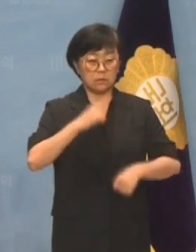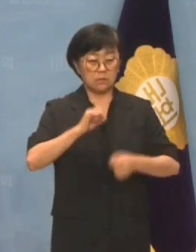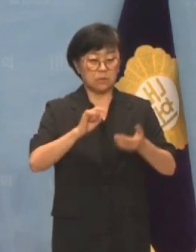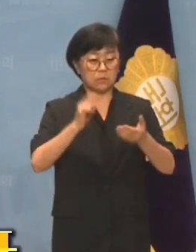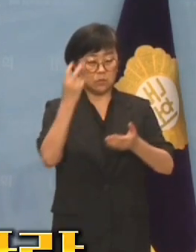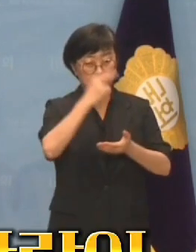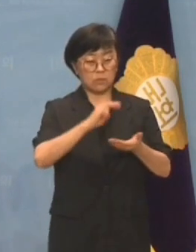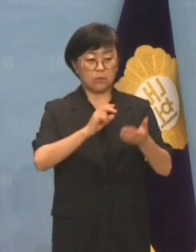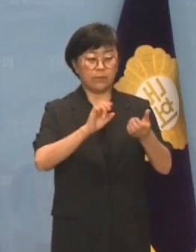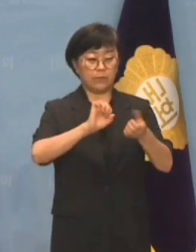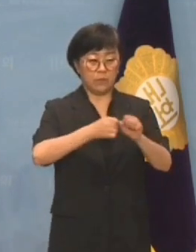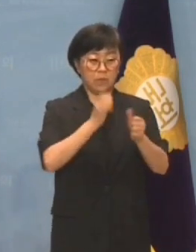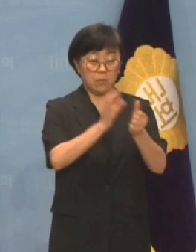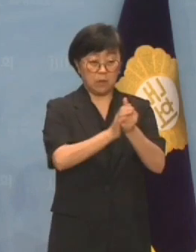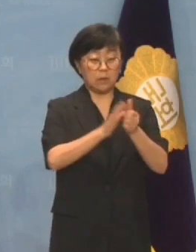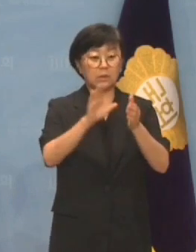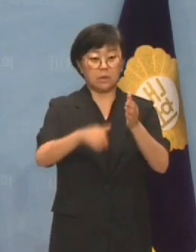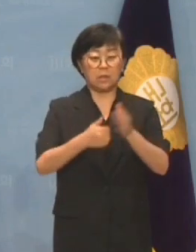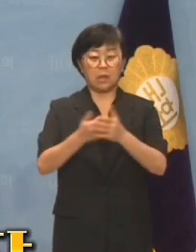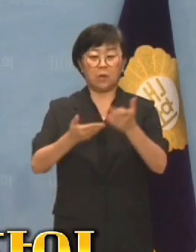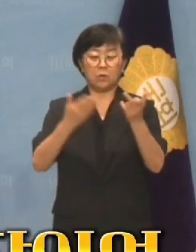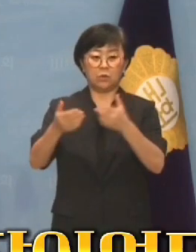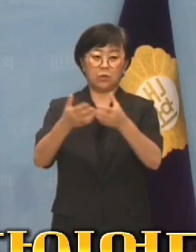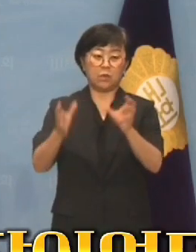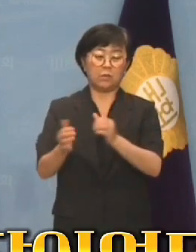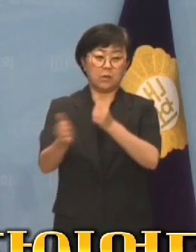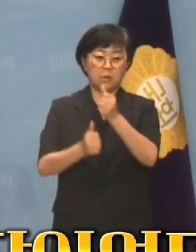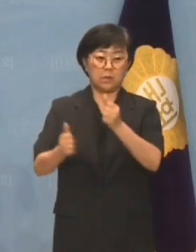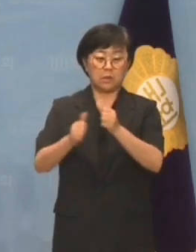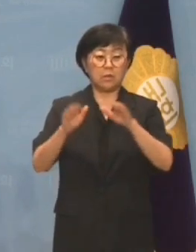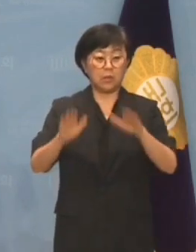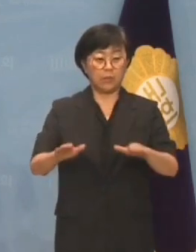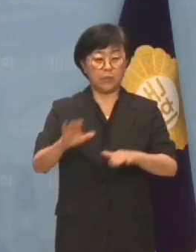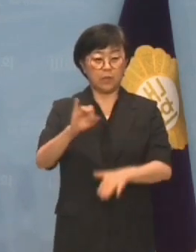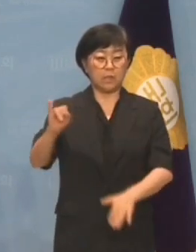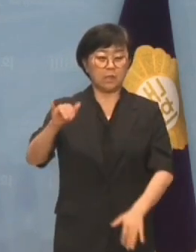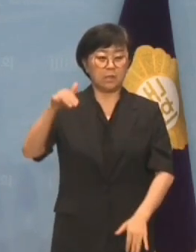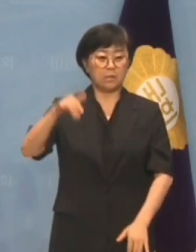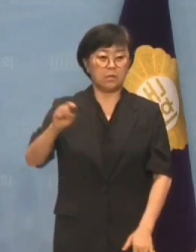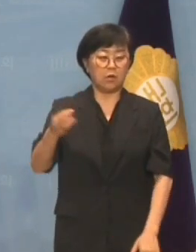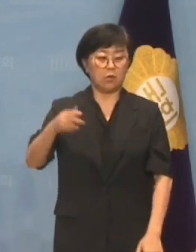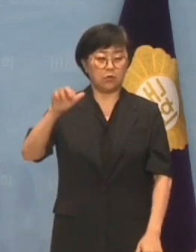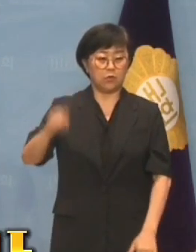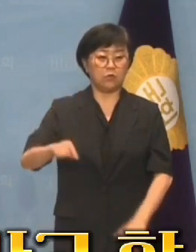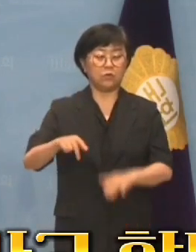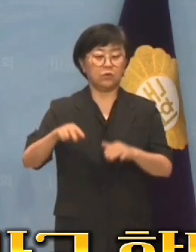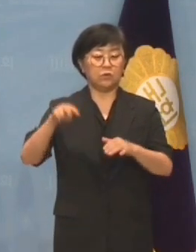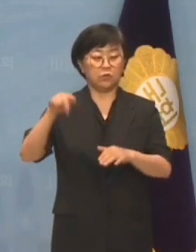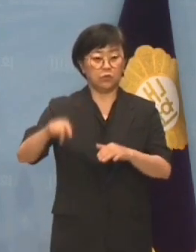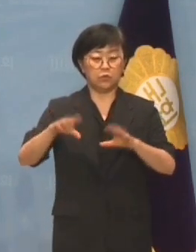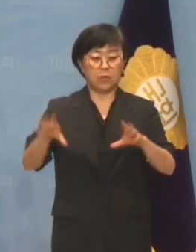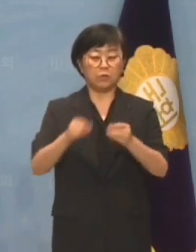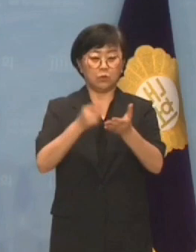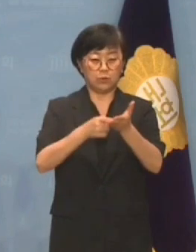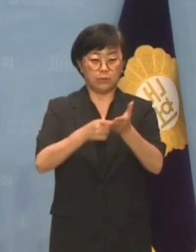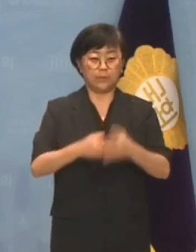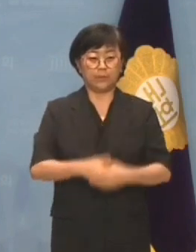징계를 맡은 사람이 당시 강원도당 위원장이었던 현 이철규 사무총장이라고 합니다.